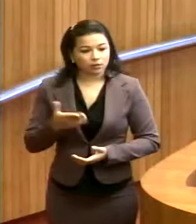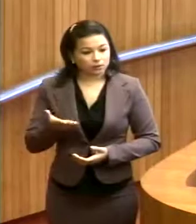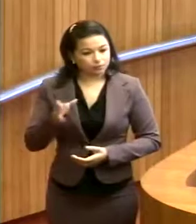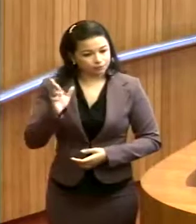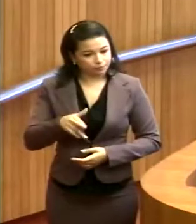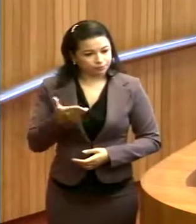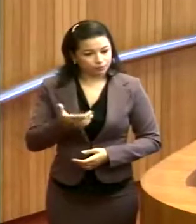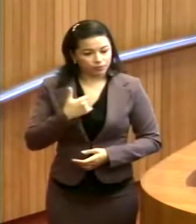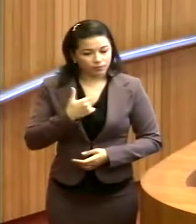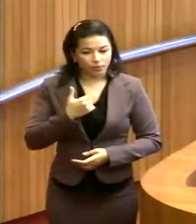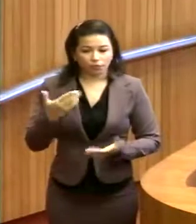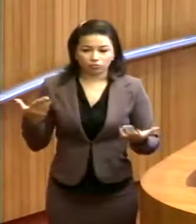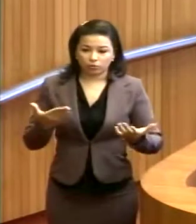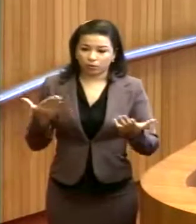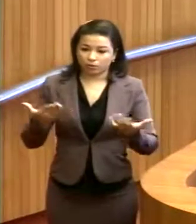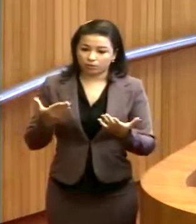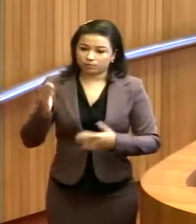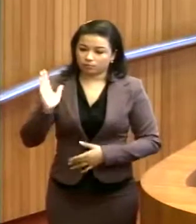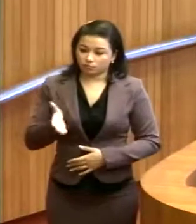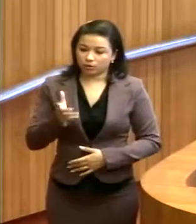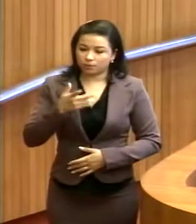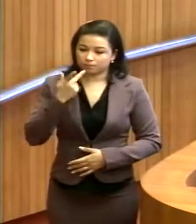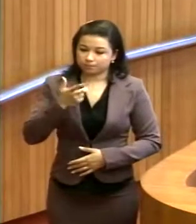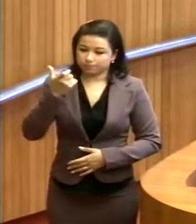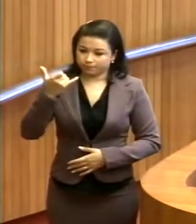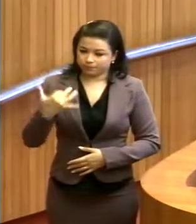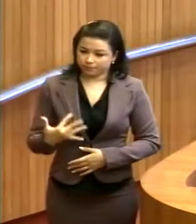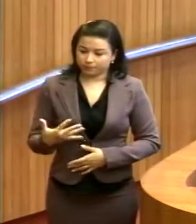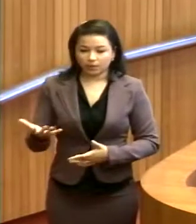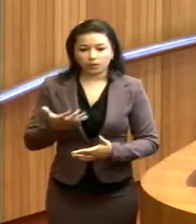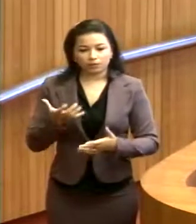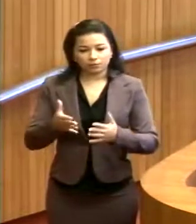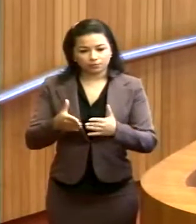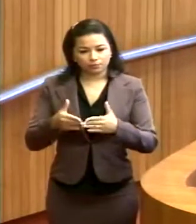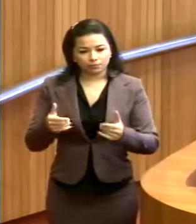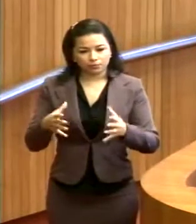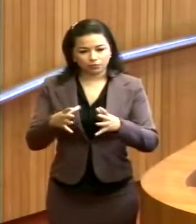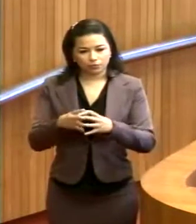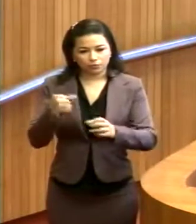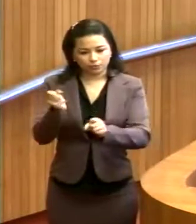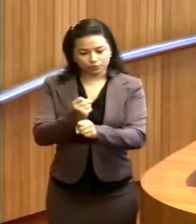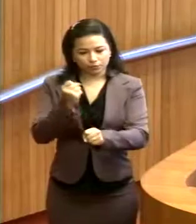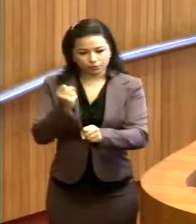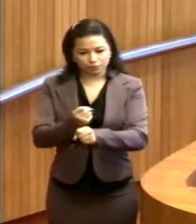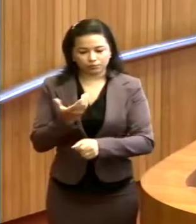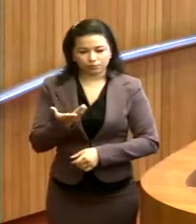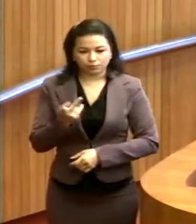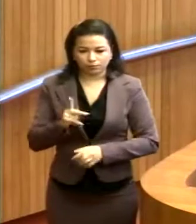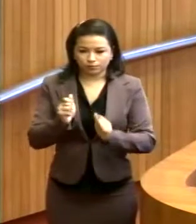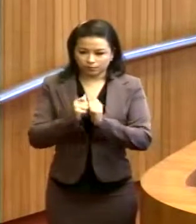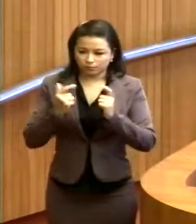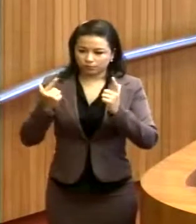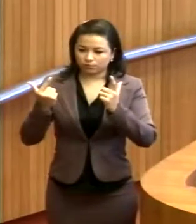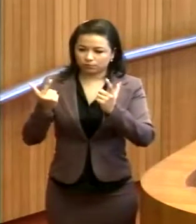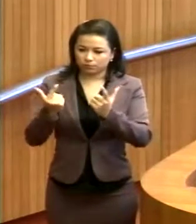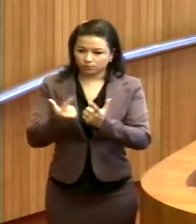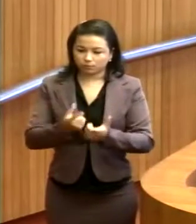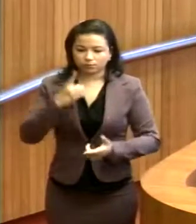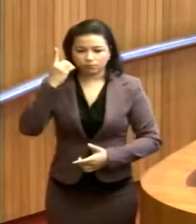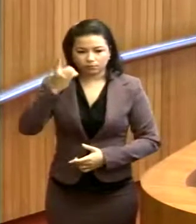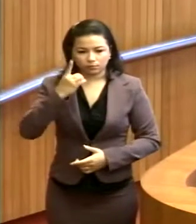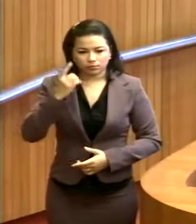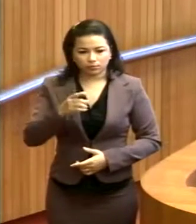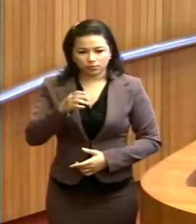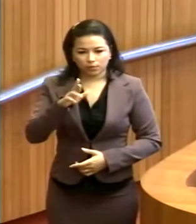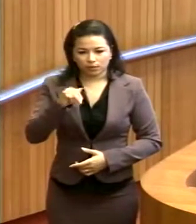razão, eu desde já, aqui verbalmente, quero pedir à Comissão de Obras dessa Assembleia Legislativa, deputado